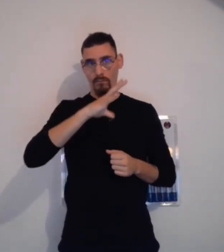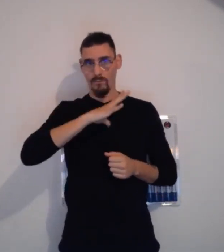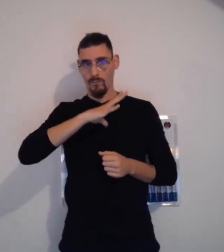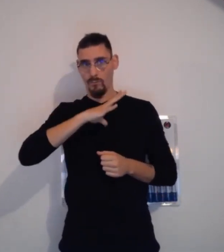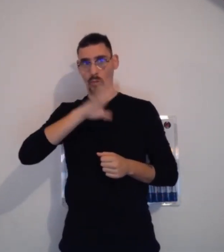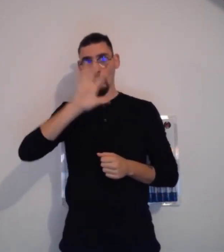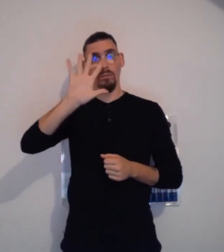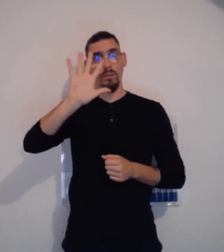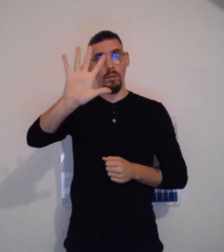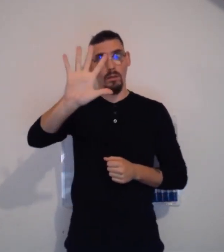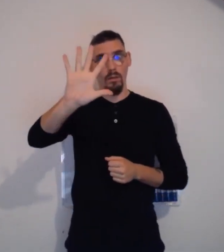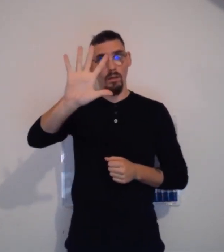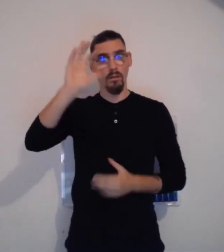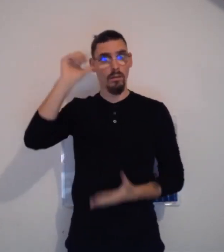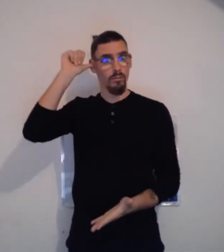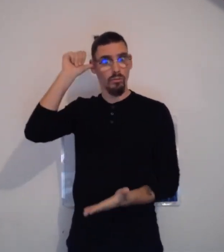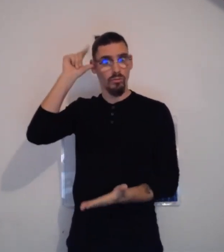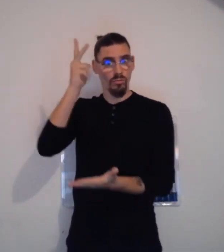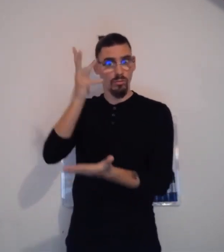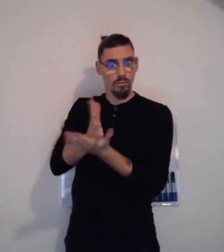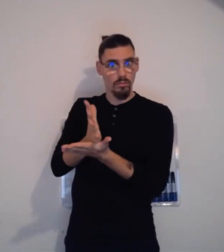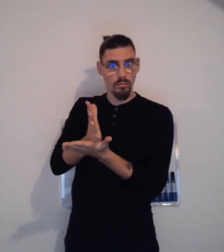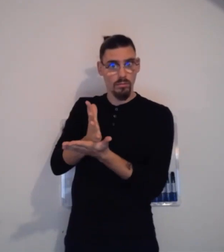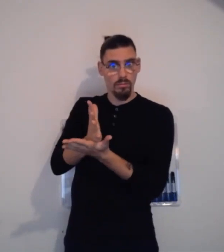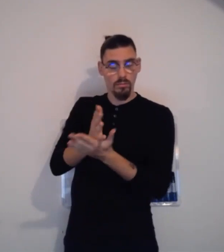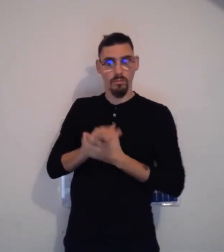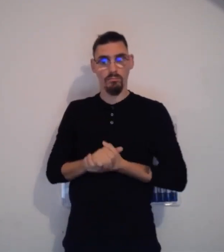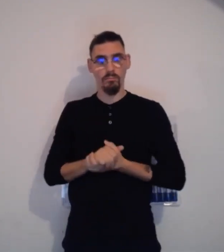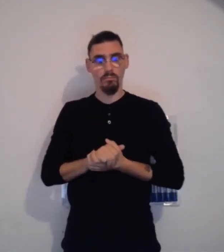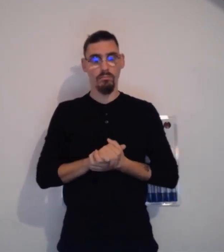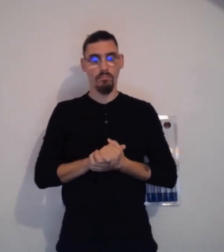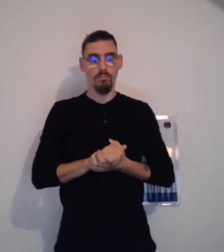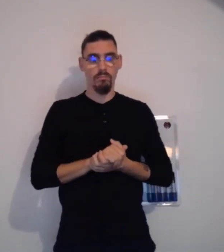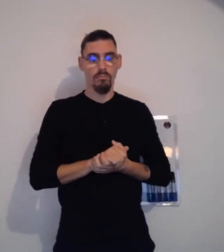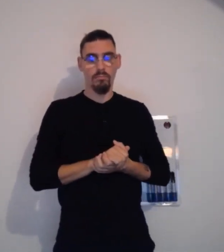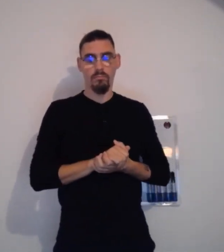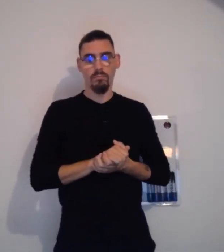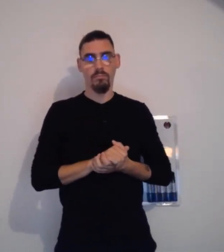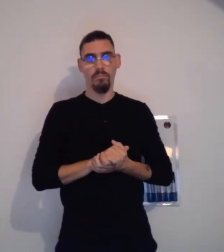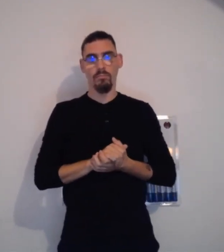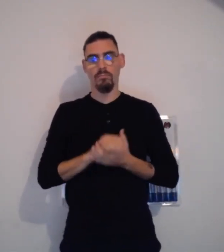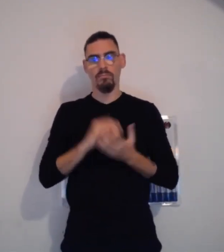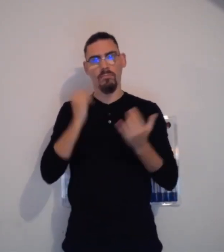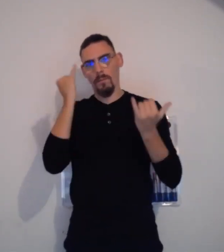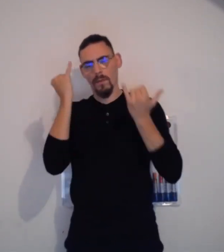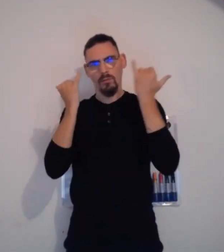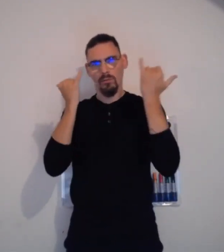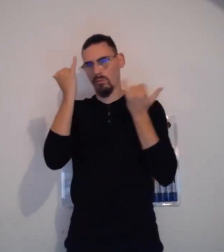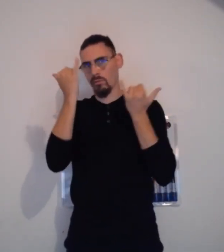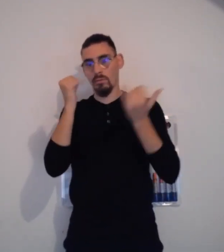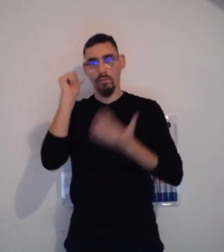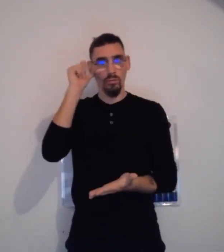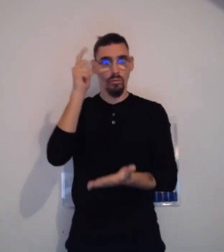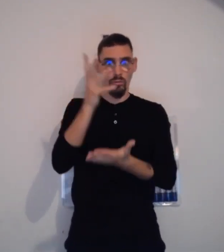bouquin. Ce qu'il faut savoir, c'est qu'au total, vous, les personnes en général, ont cinq sens.